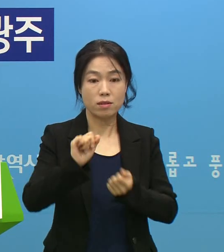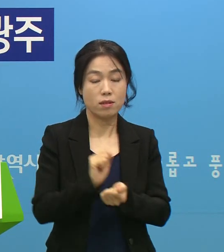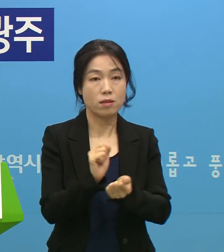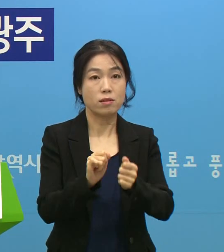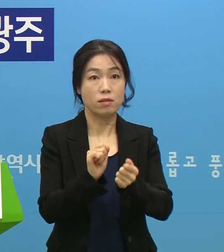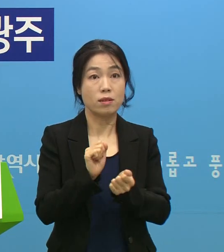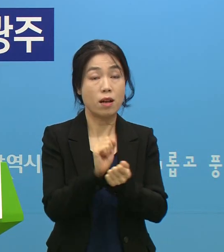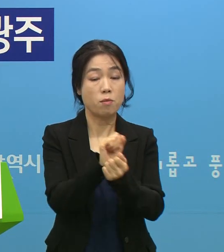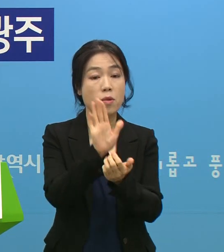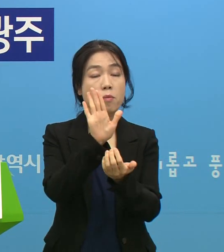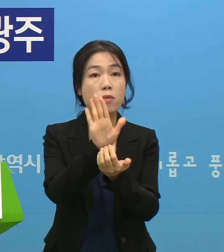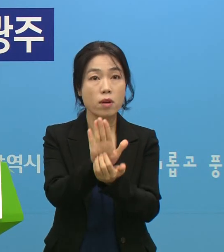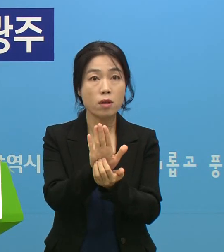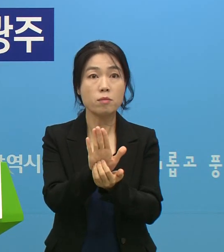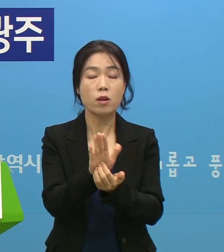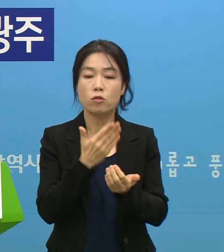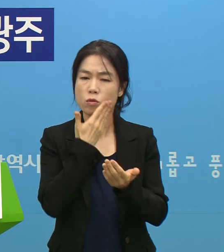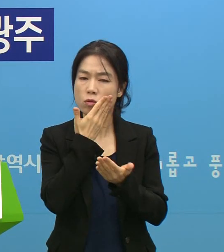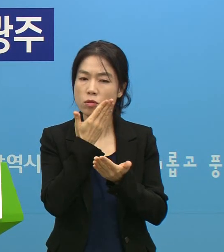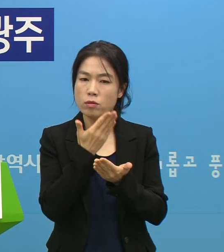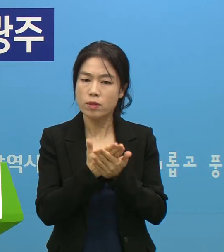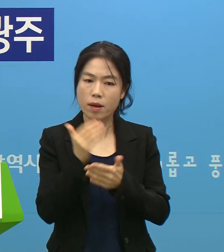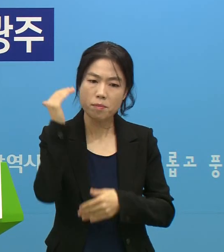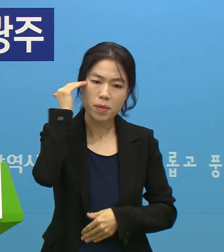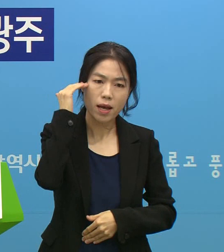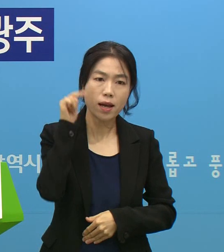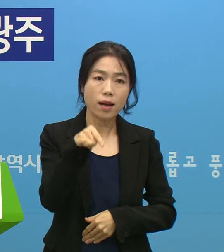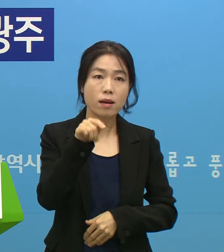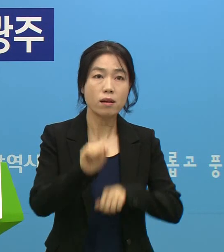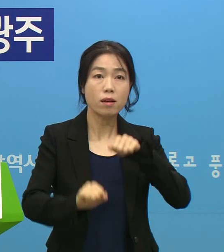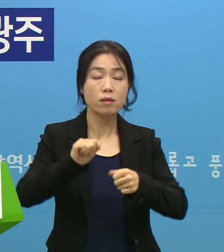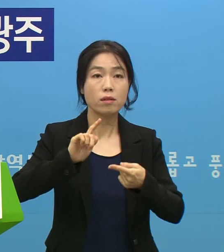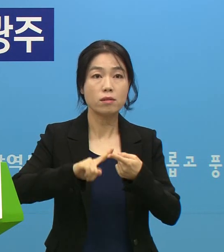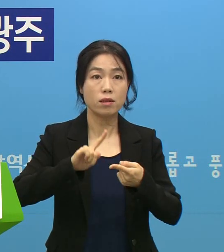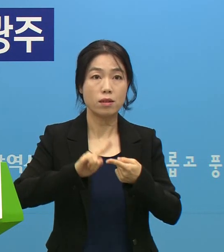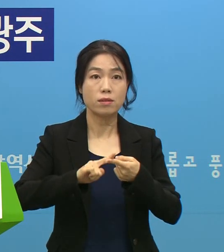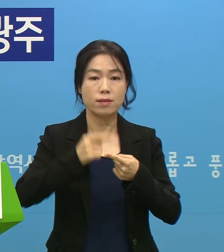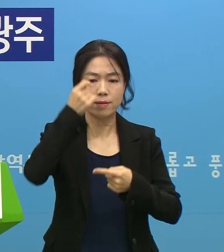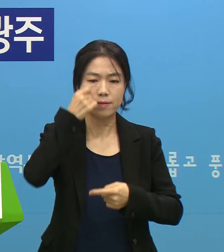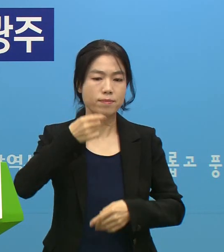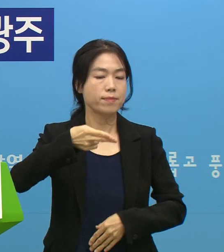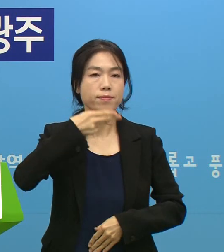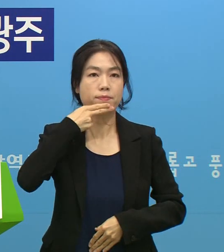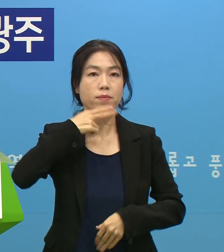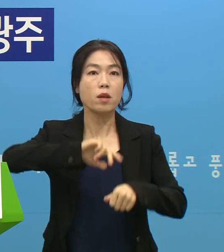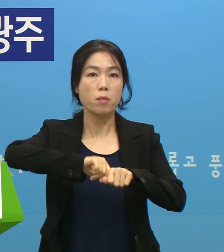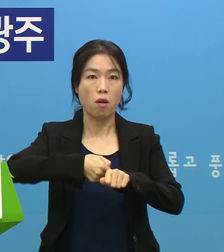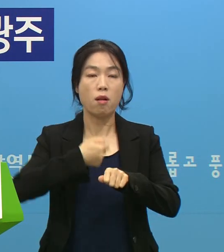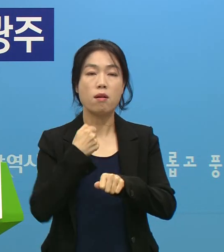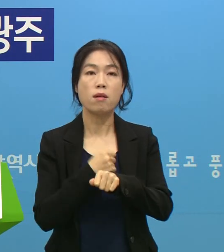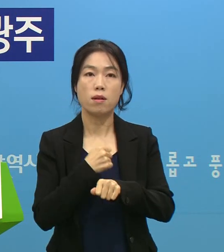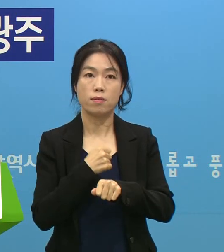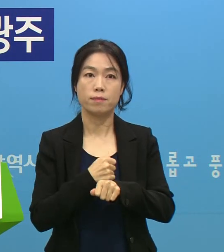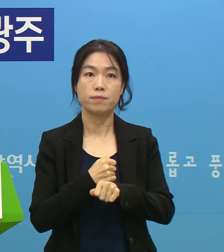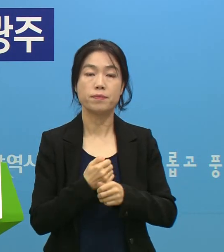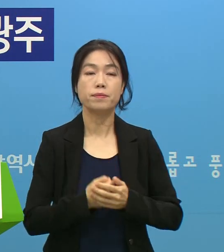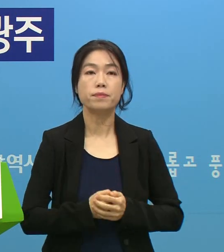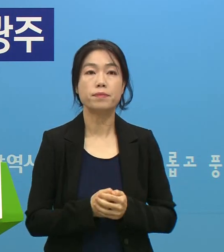감염 예방에 중대한 해를 끼치는 행위에 대해서는 엄정하게 처리할 것입니다.